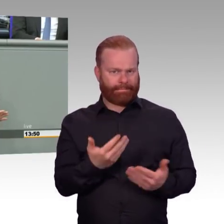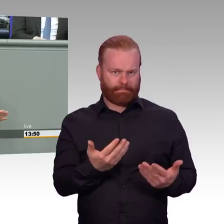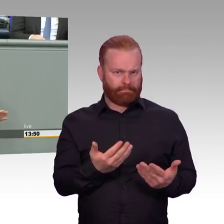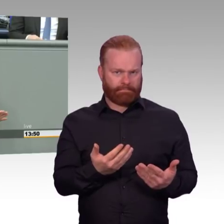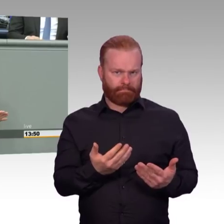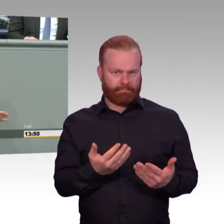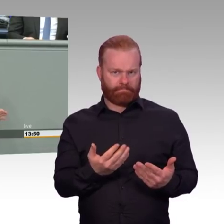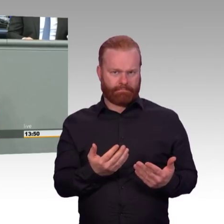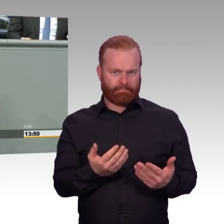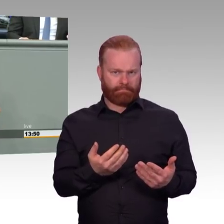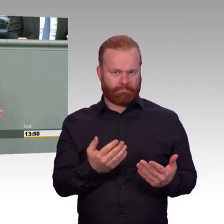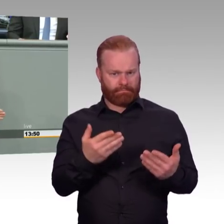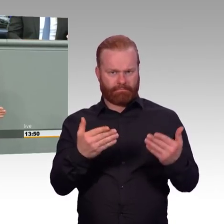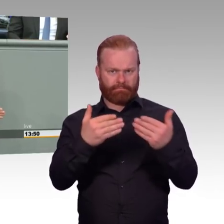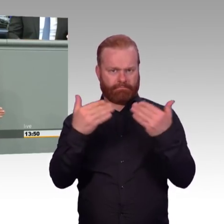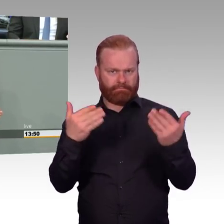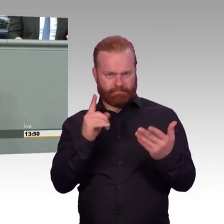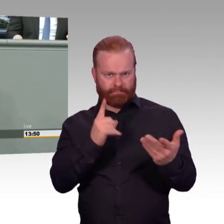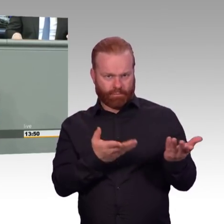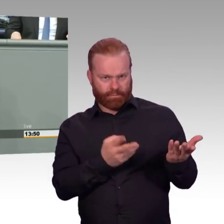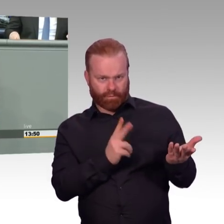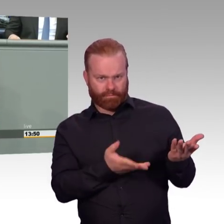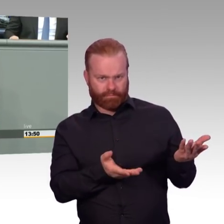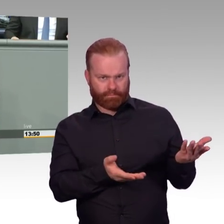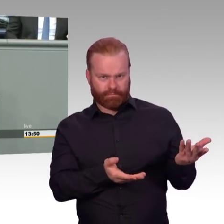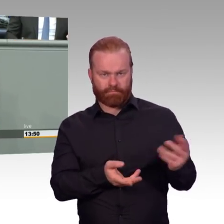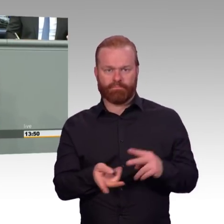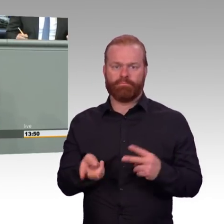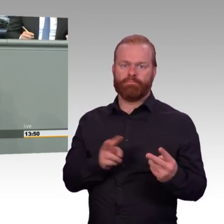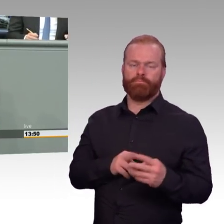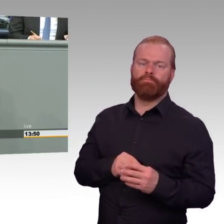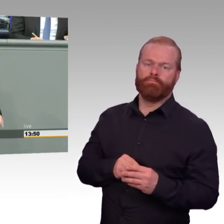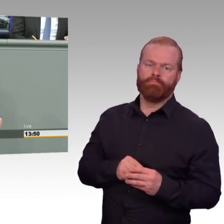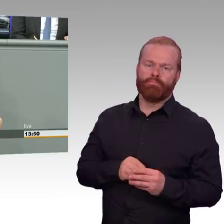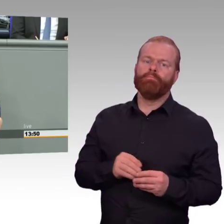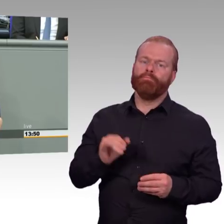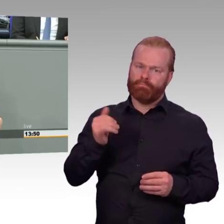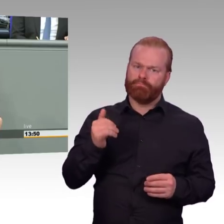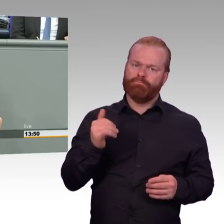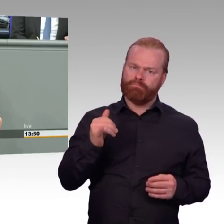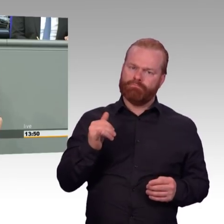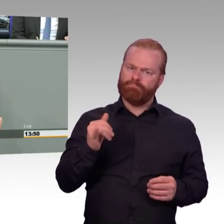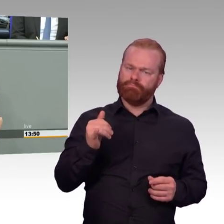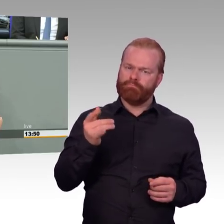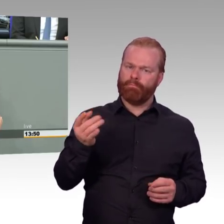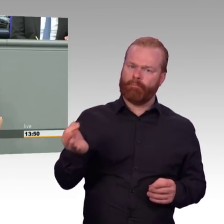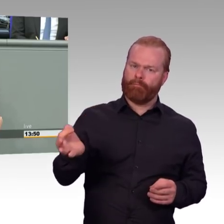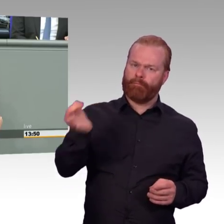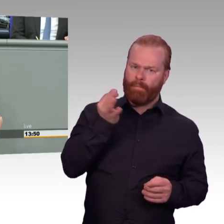aus Frage formuliert, aber das ist ja überhaupt keine Frage. Natürlich werden auch Maßnahmen, die dann den Energieteil betreffen, jetzt schon